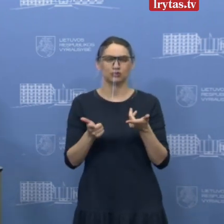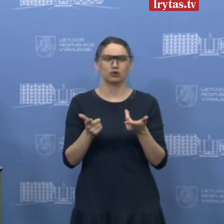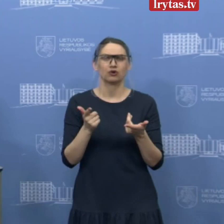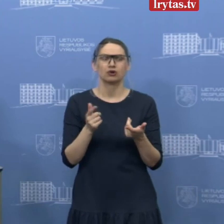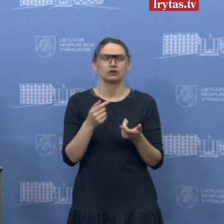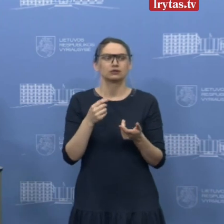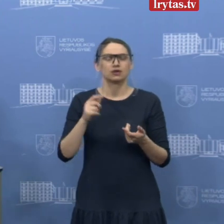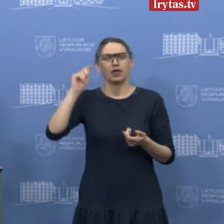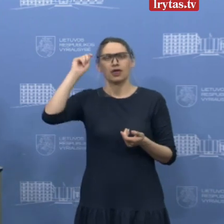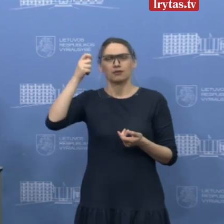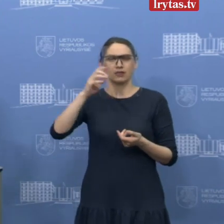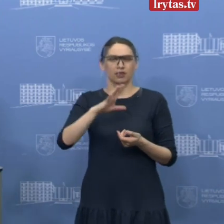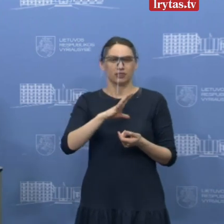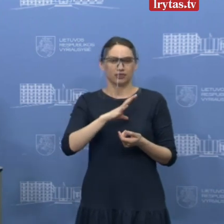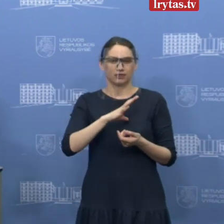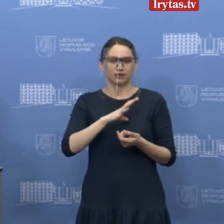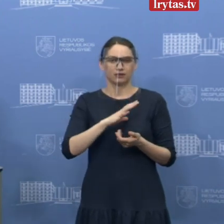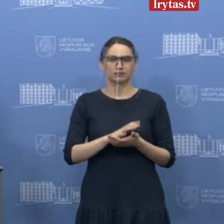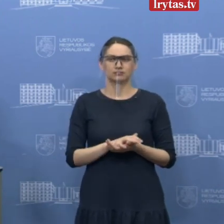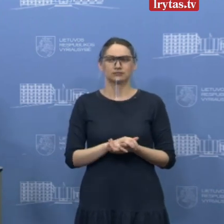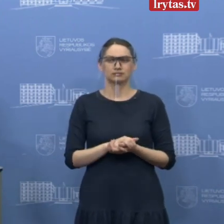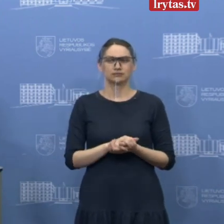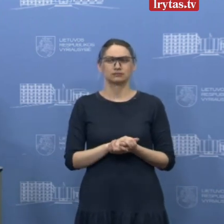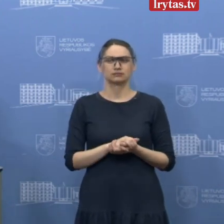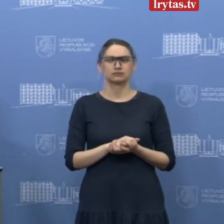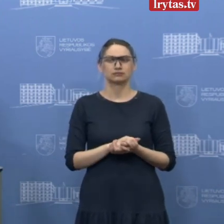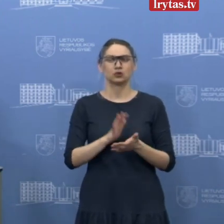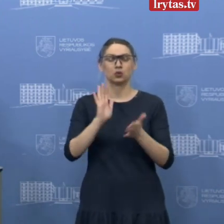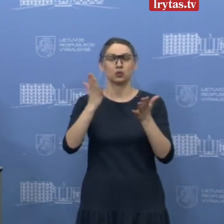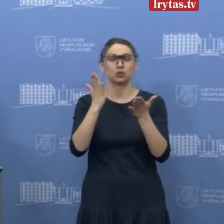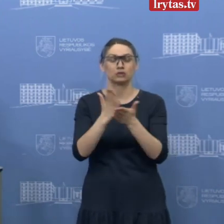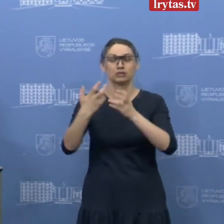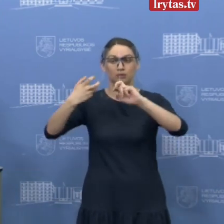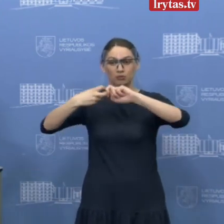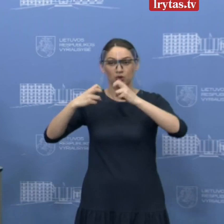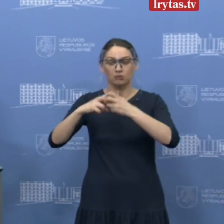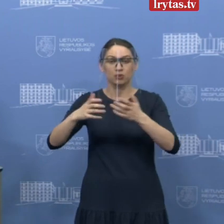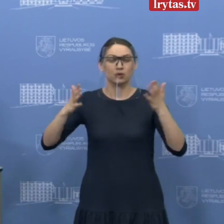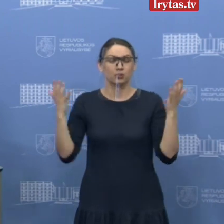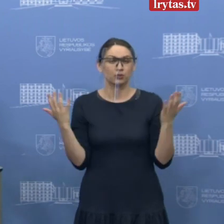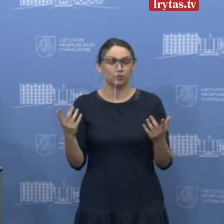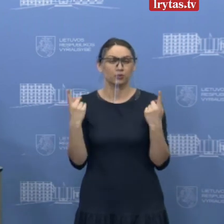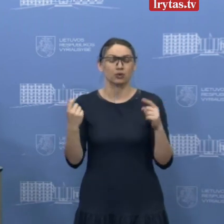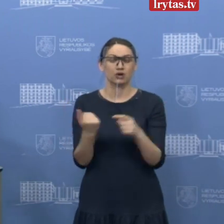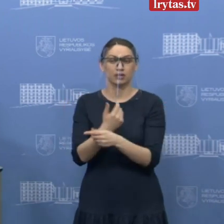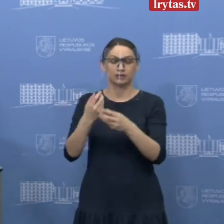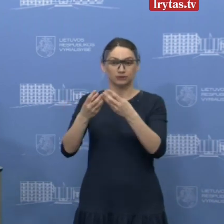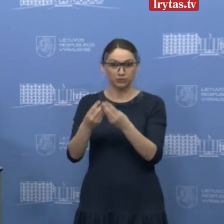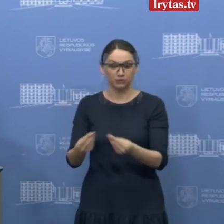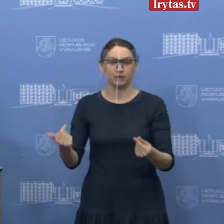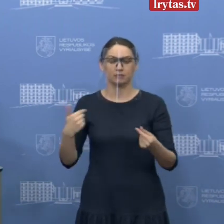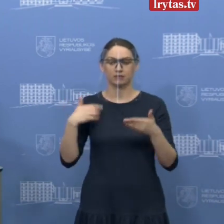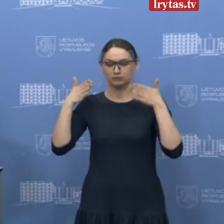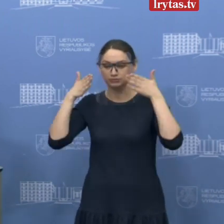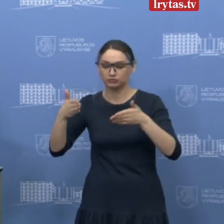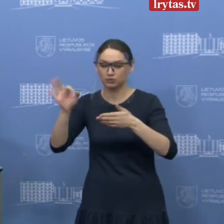gausos tiesiog nežiūrime, jeigu yra problema, kuria reikia spręsti kompleksiškai. Tai mes tą